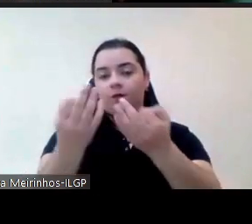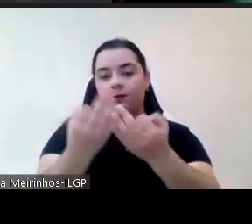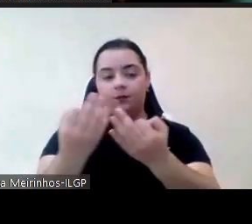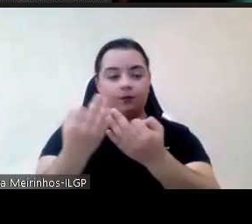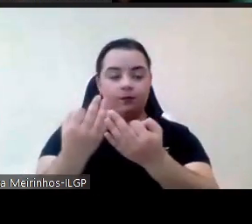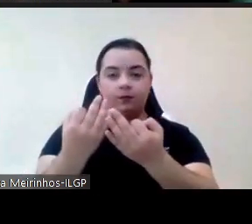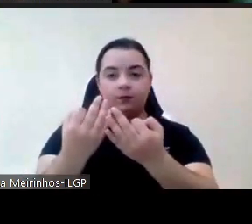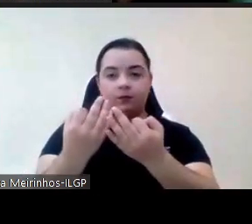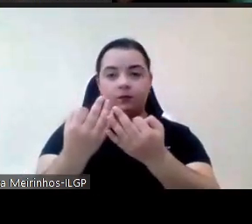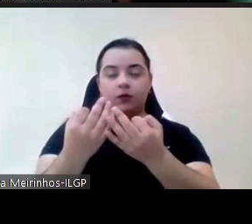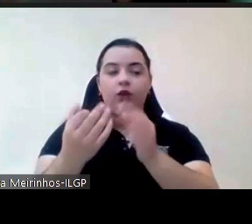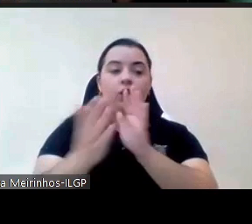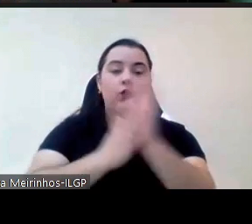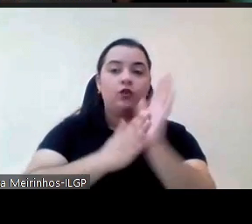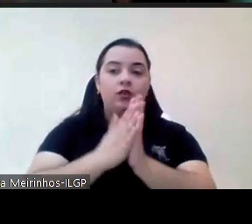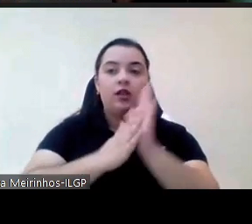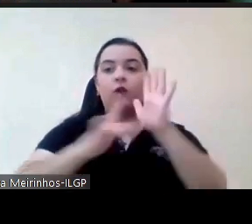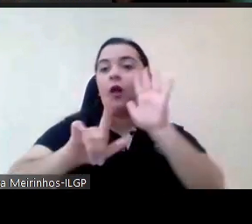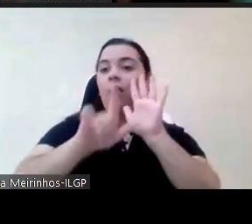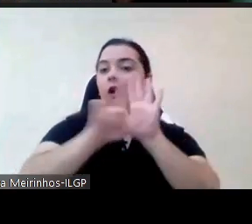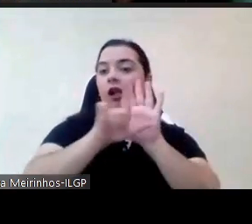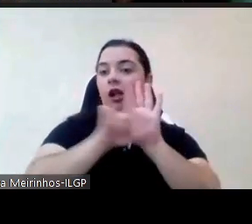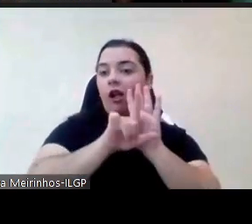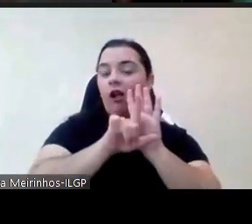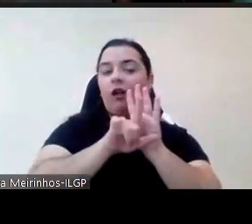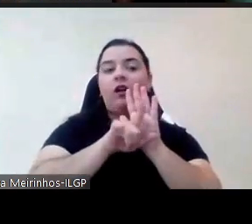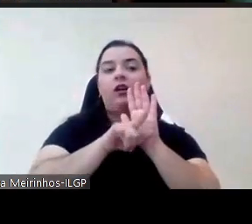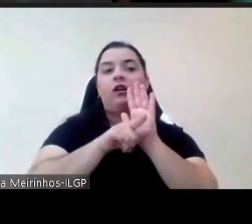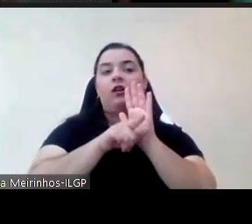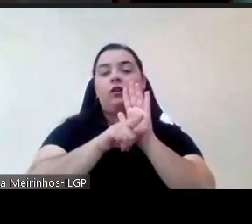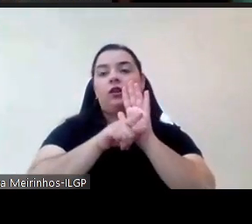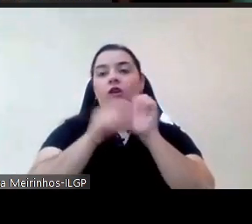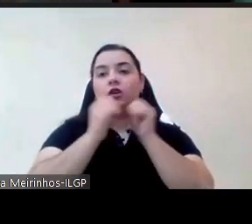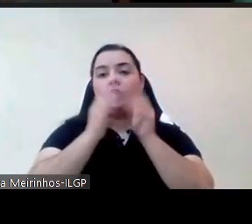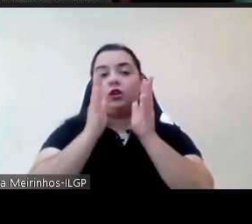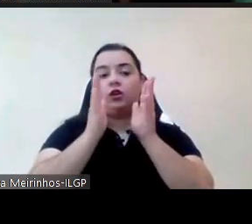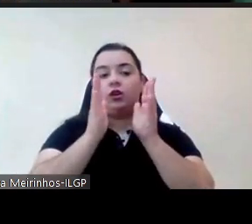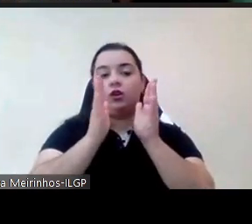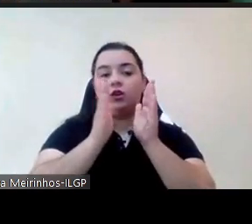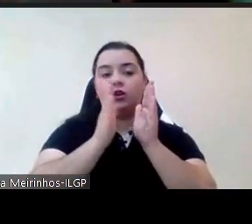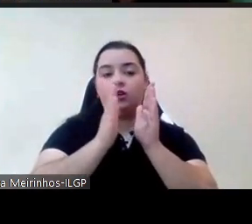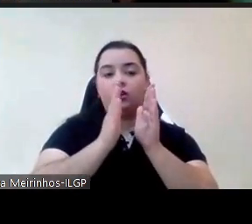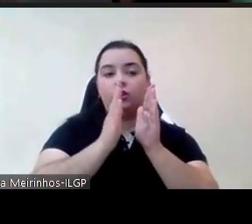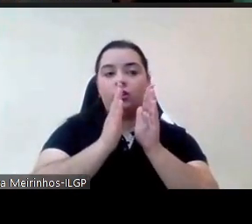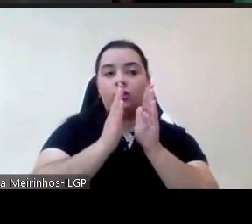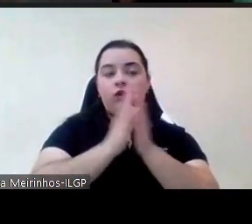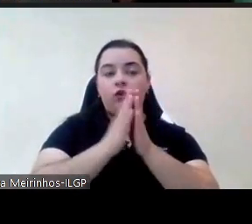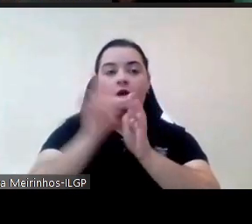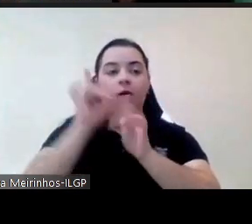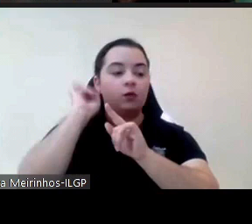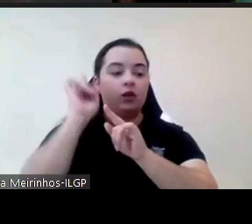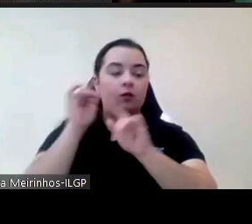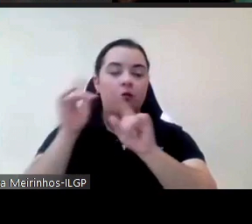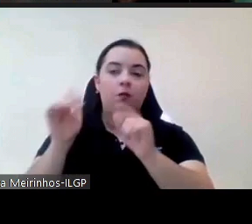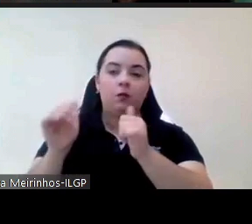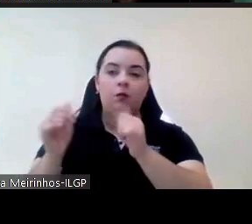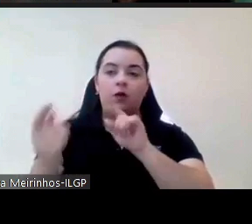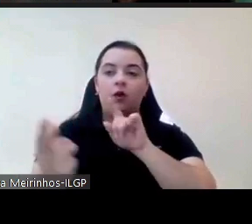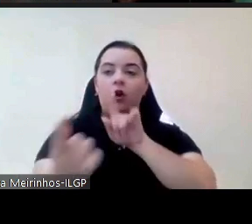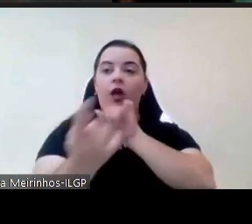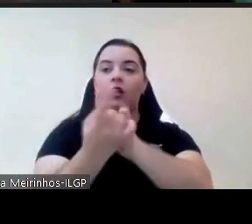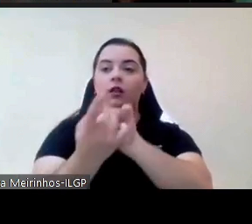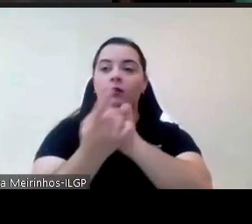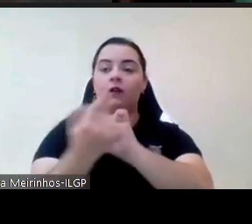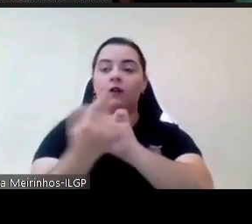legislação e daquilo que é imperioso para esse atendimento ele vai com ele num regime doutorado